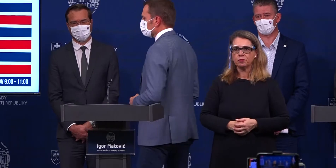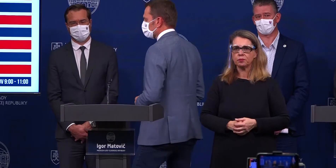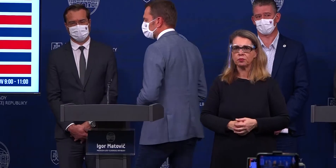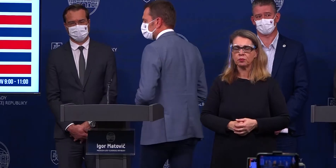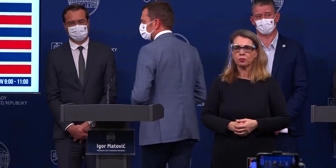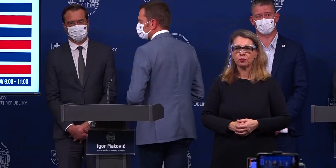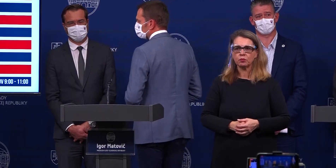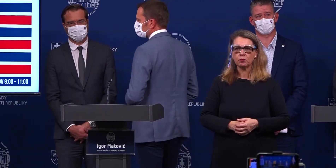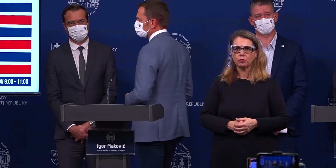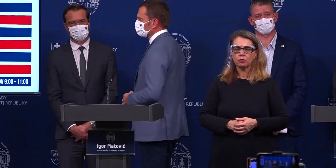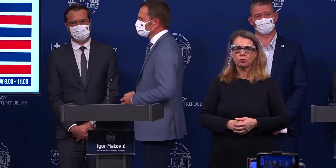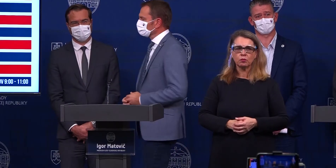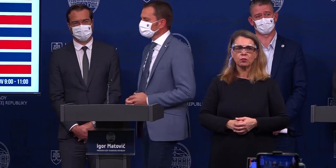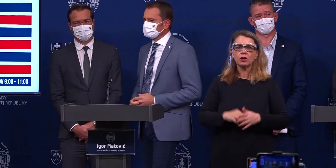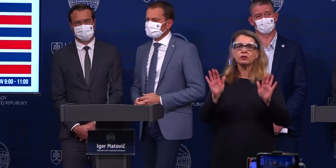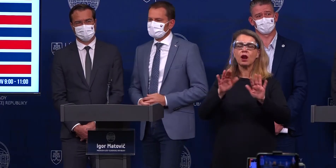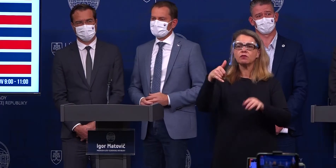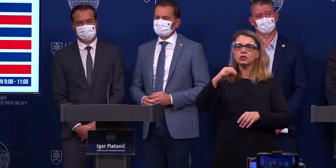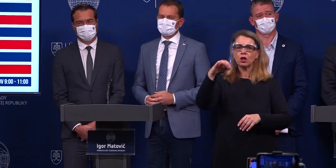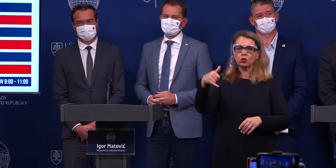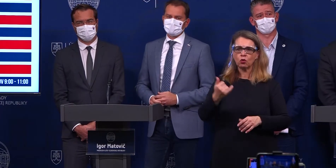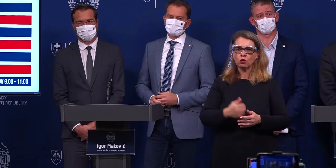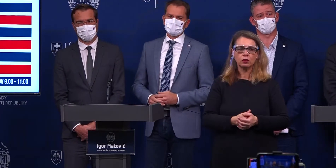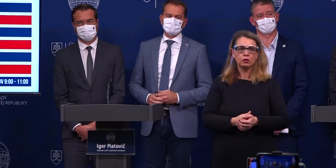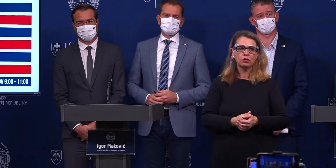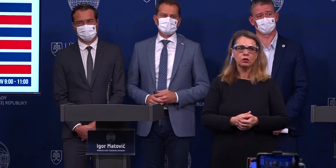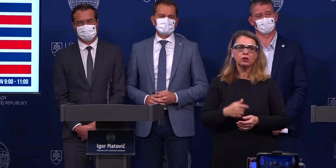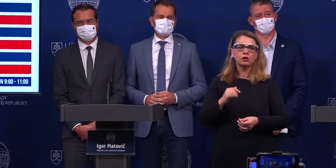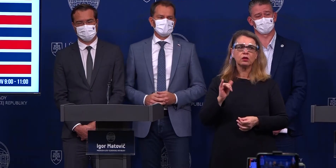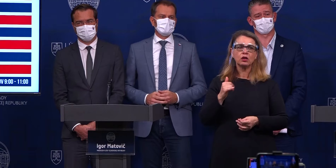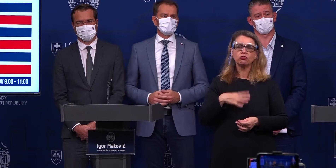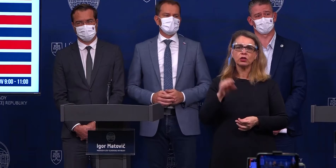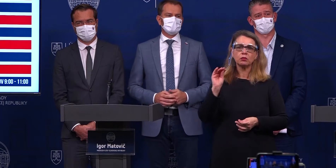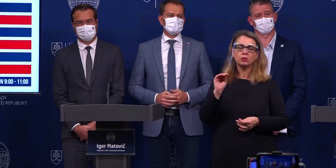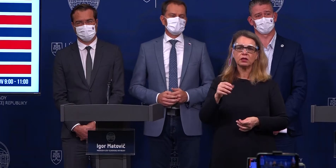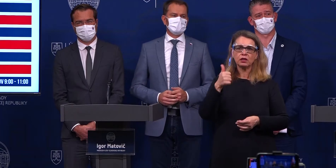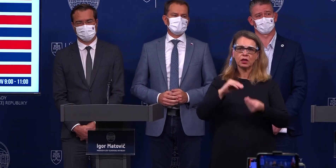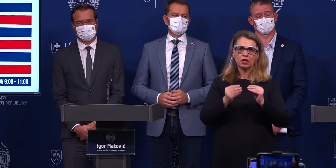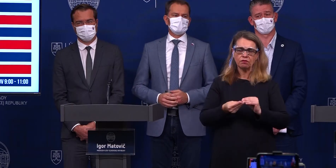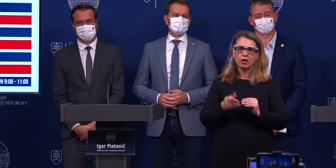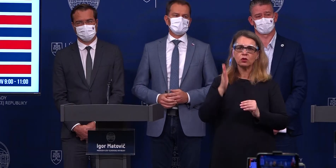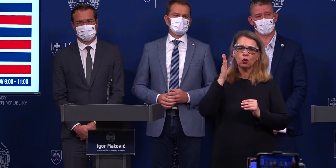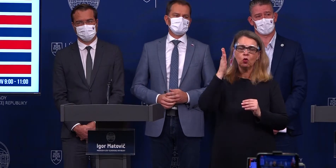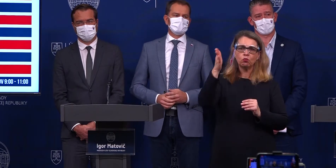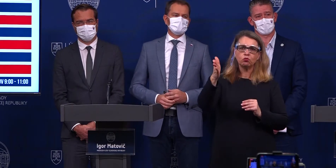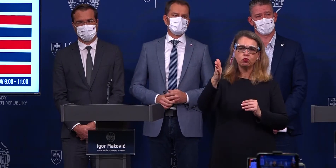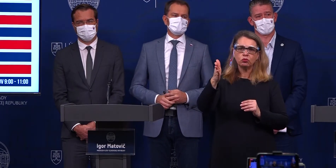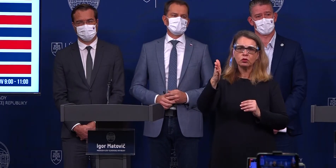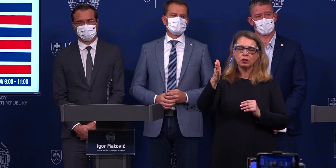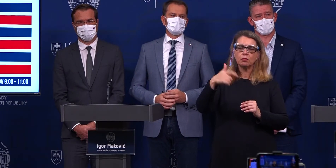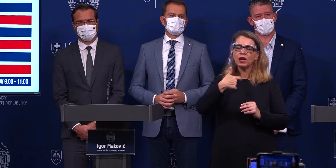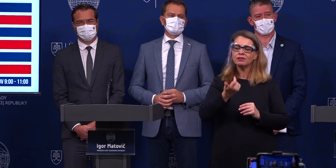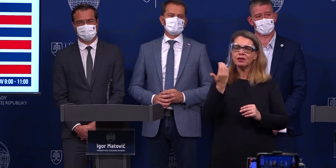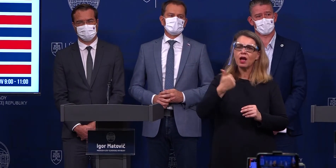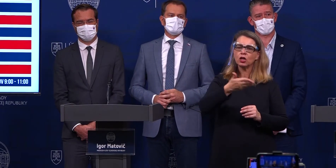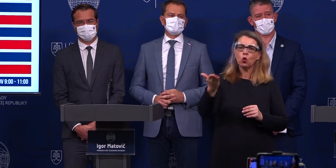Ďakujeme. Posunieme sa na televiziu. Joj. Dobrý deň. Ja by som sa ešte chcela spýtať jednu vec. bude sa vlastne pre seniorov